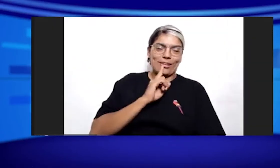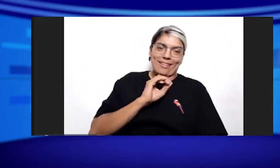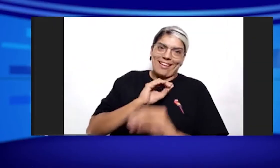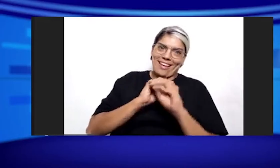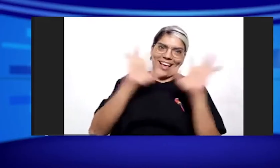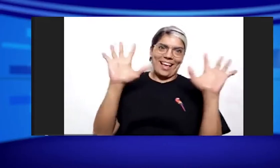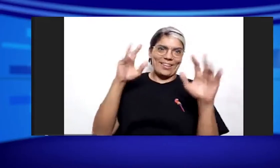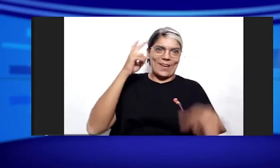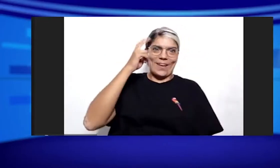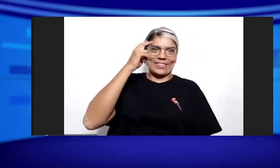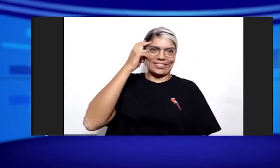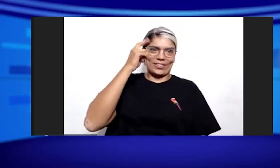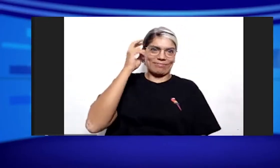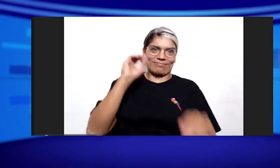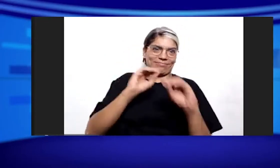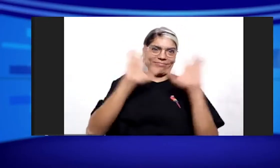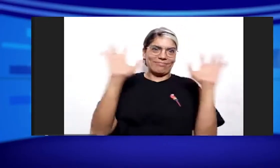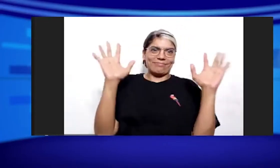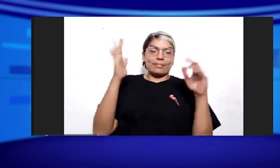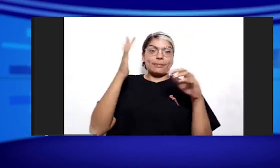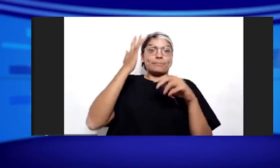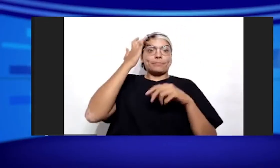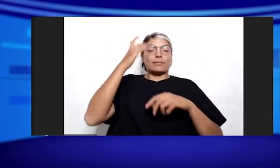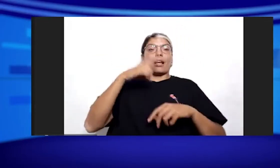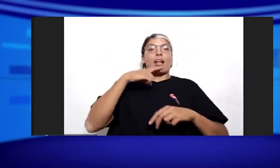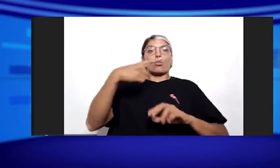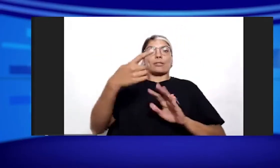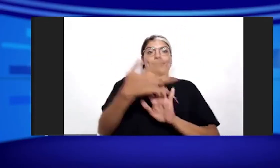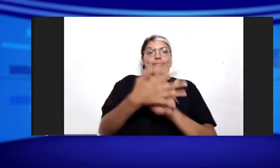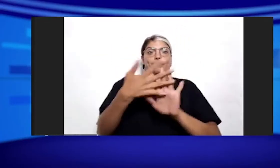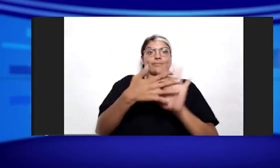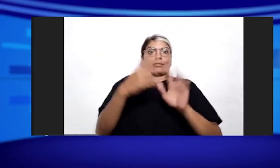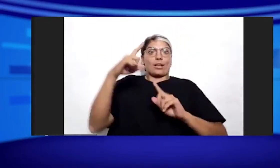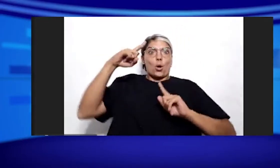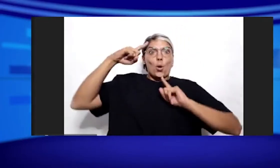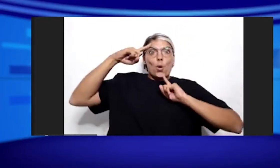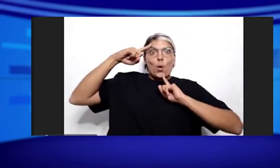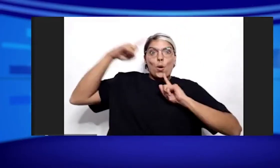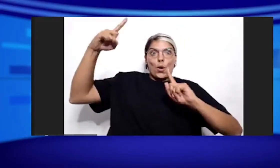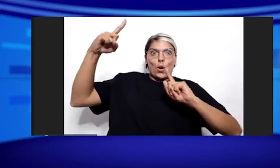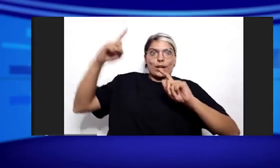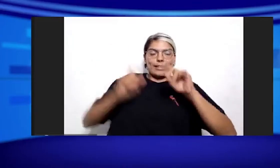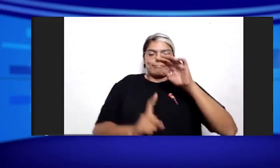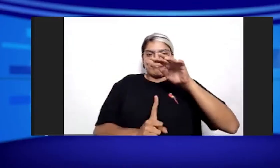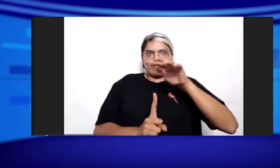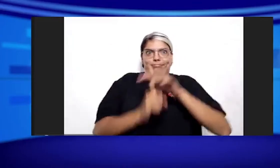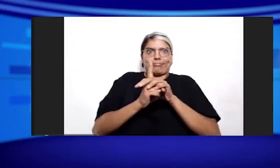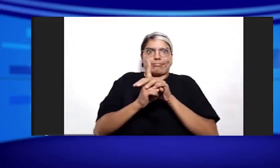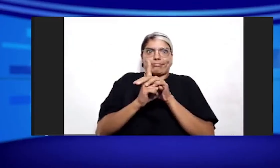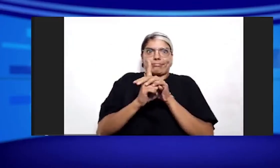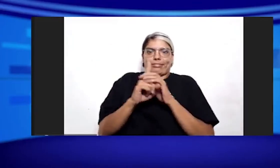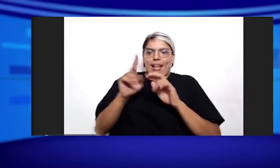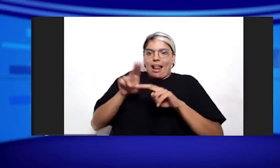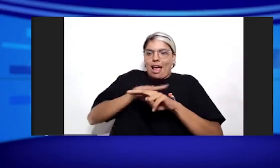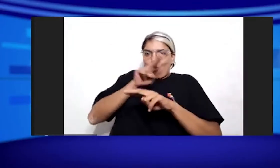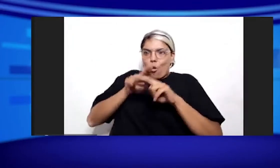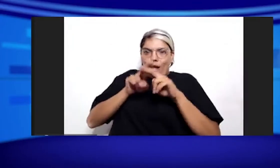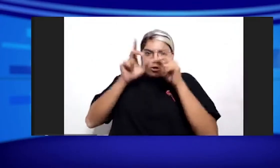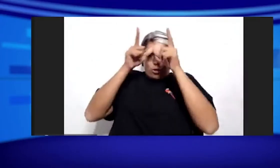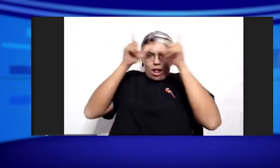los elementos constitutivos de la comunidad sorda, eso es obvio. La lengua de señas es originaria, es